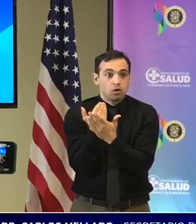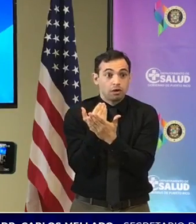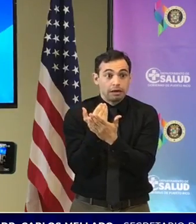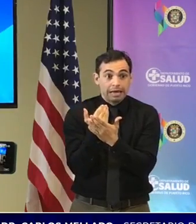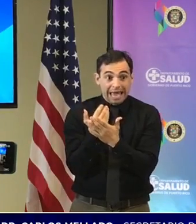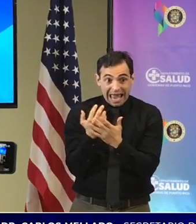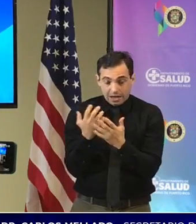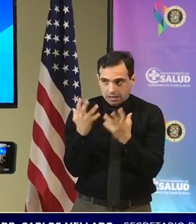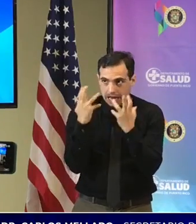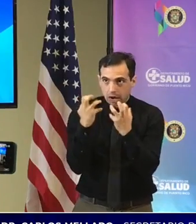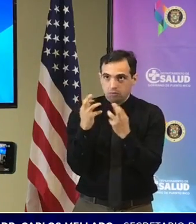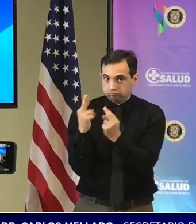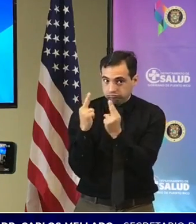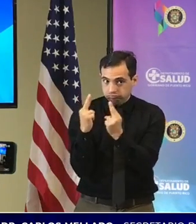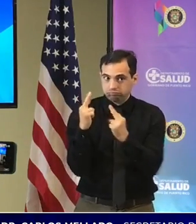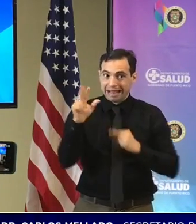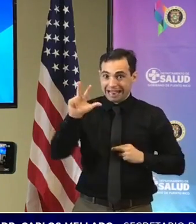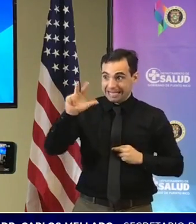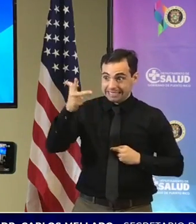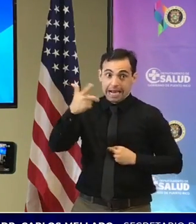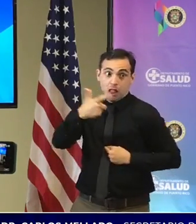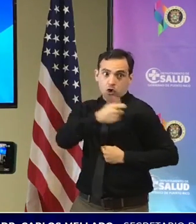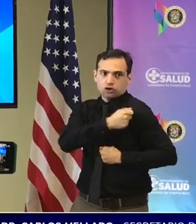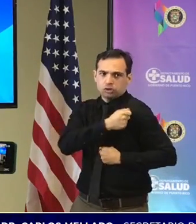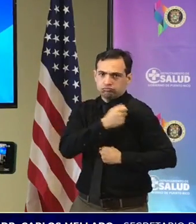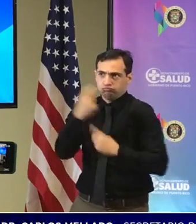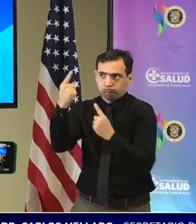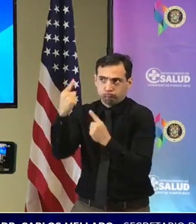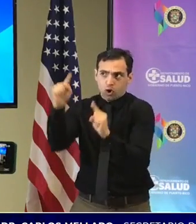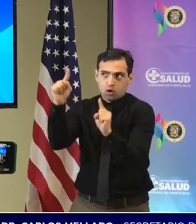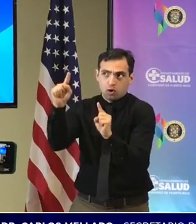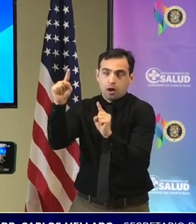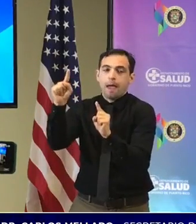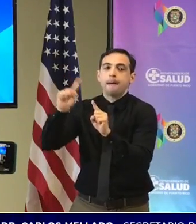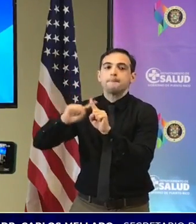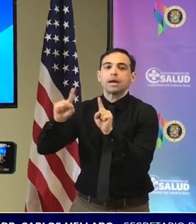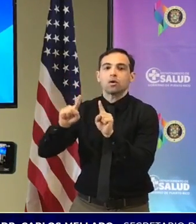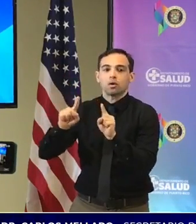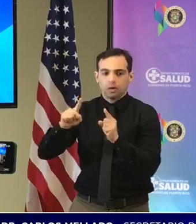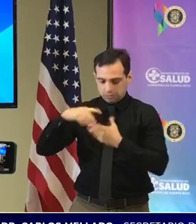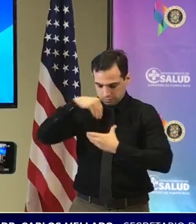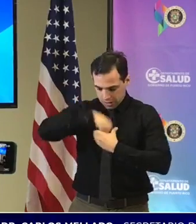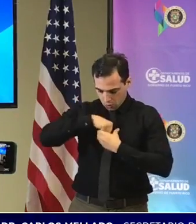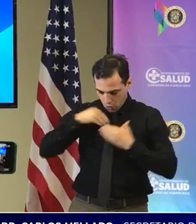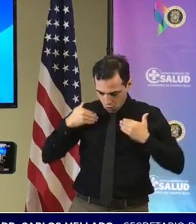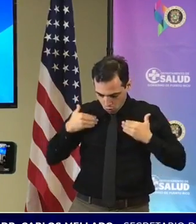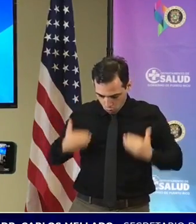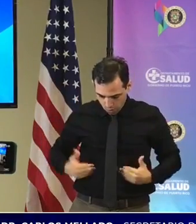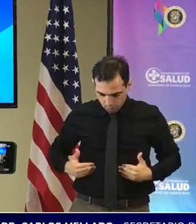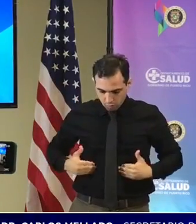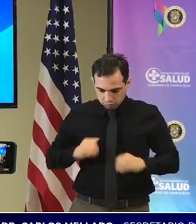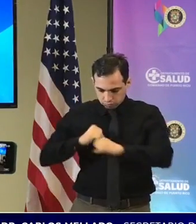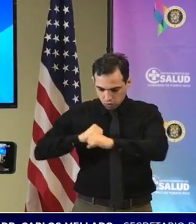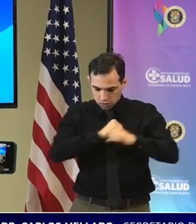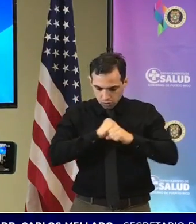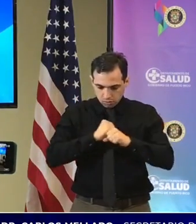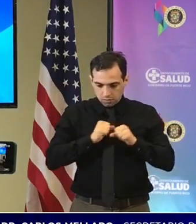dosis que sabemos que ya es efectiva cuánto tiempo dura ¿ves? porque ahora mismo este